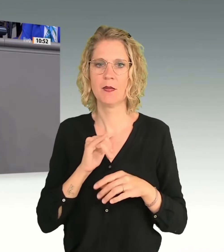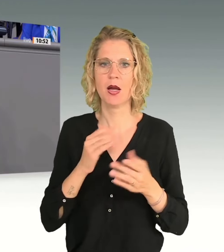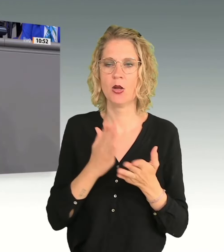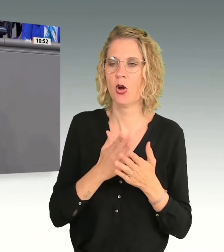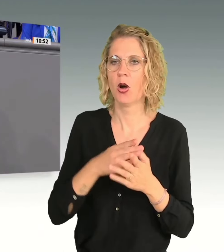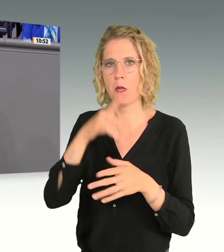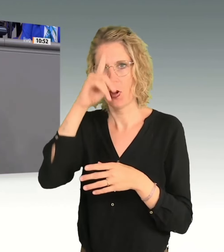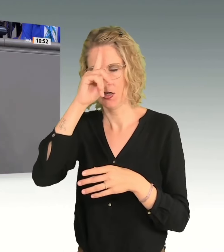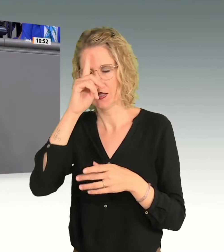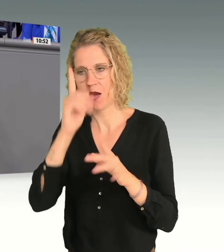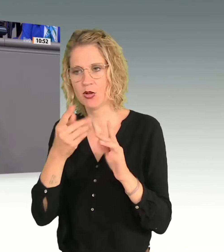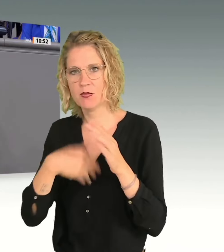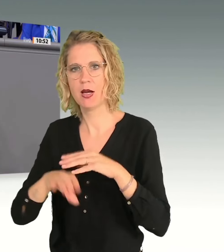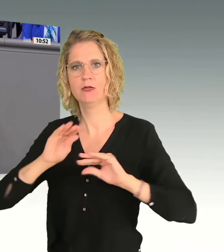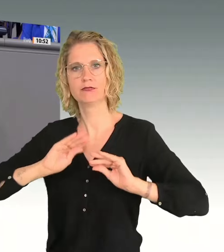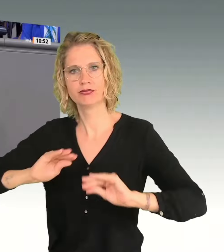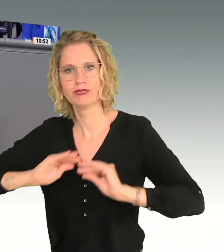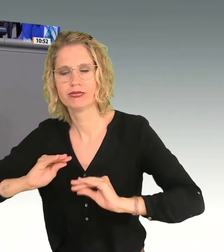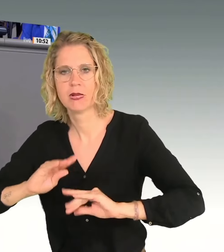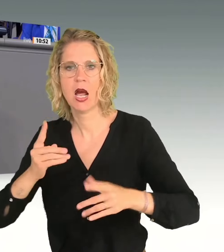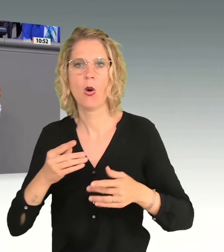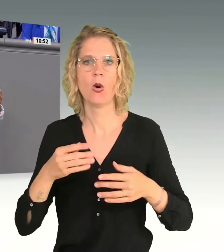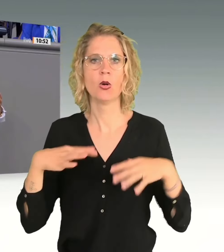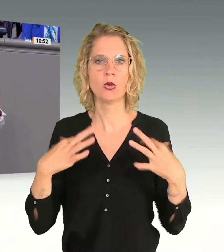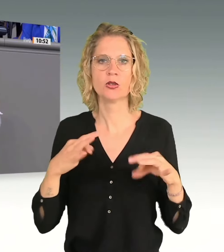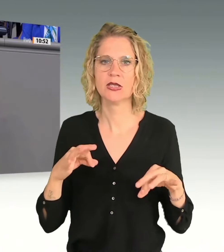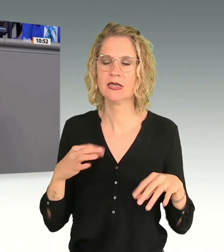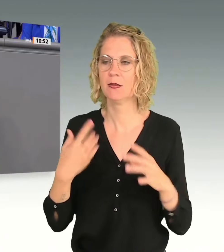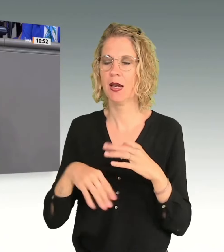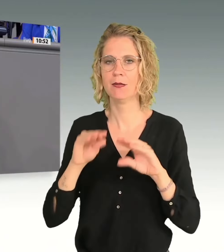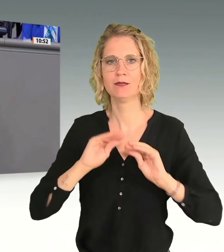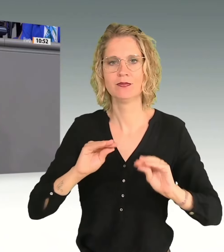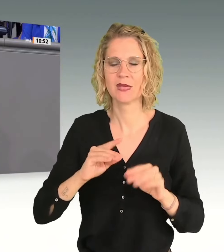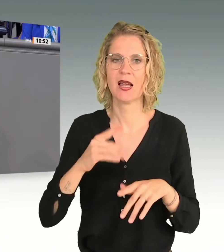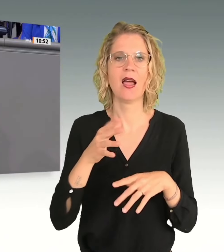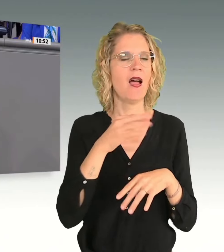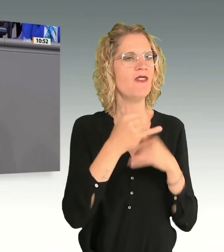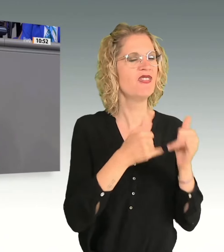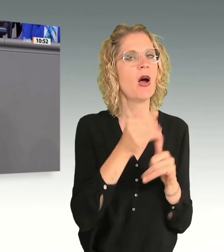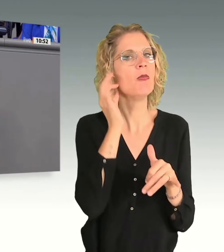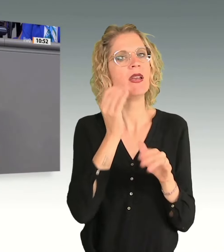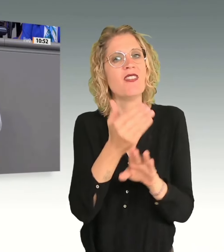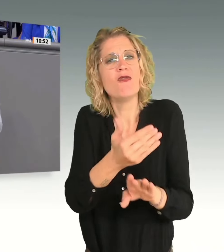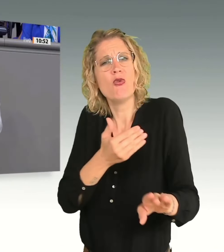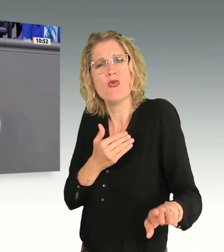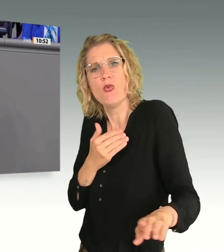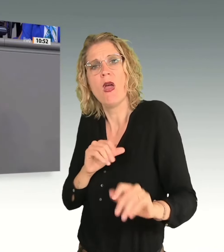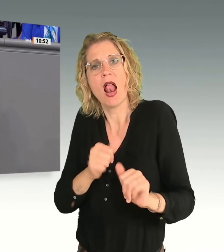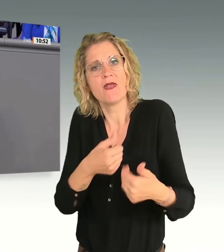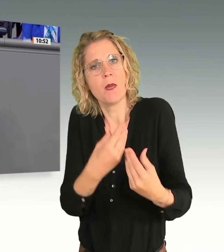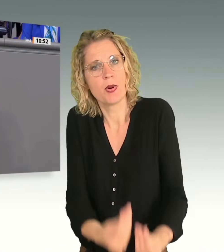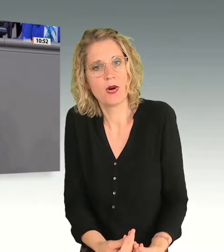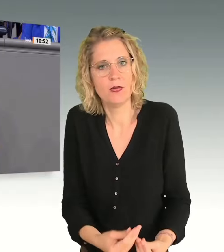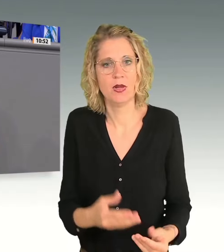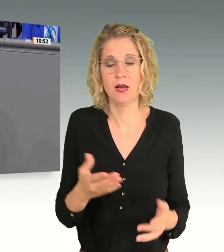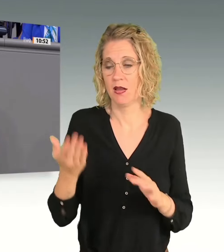Polizei, bei der Justiz, dass den Mädchen und Frauen frühzeitig geholfen wird. Und als wir mit dem